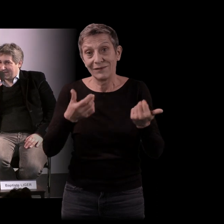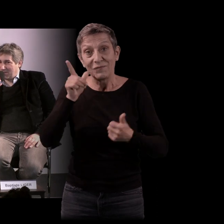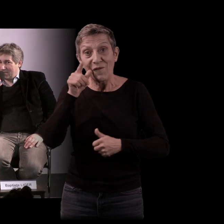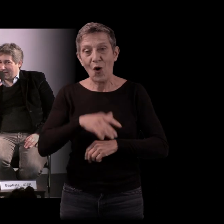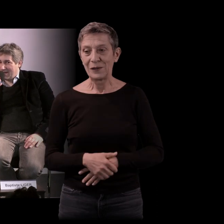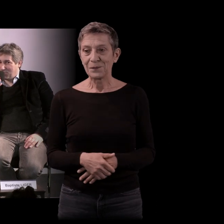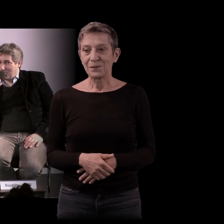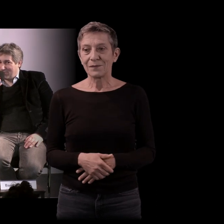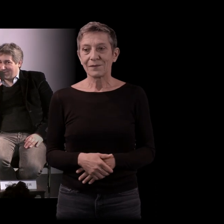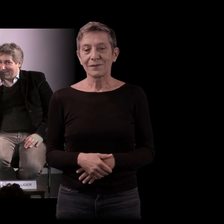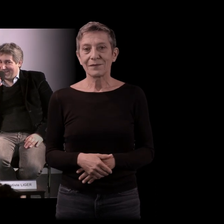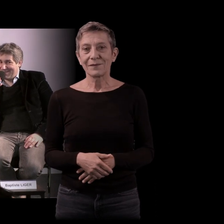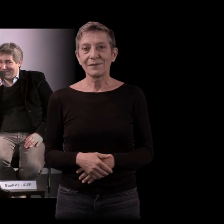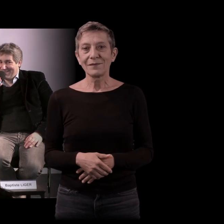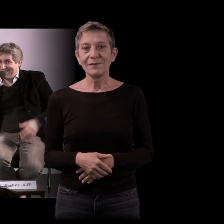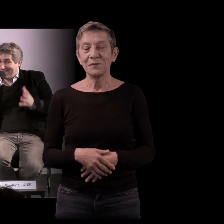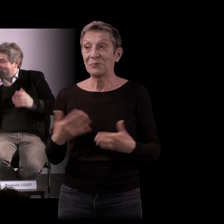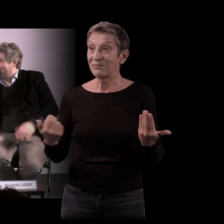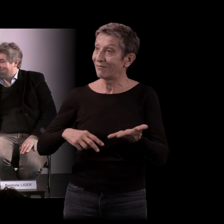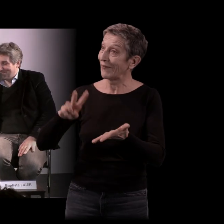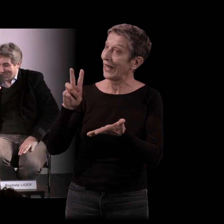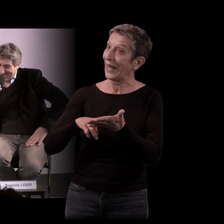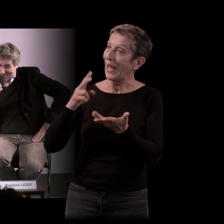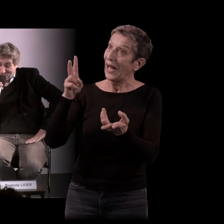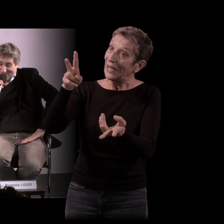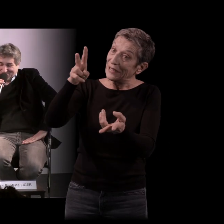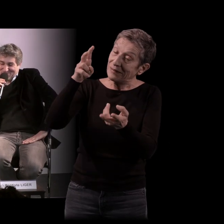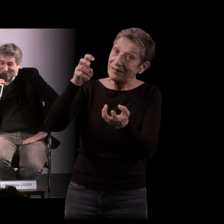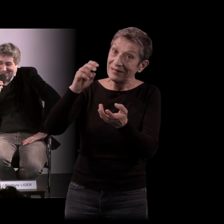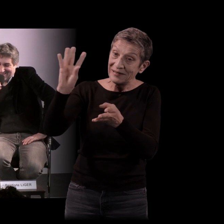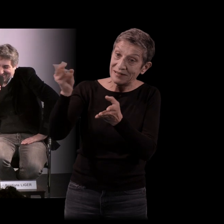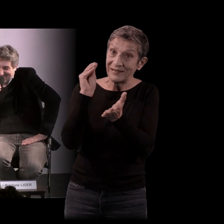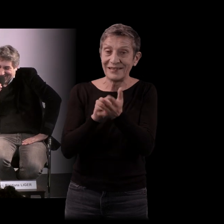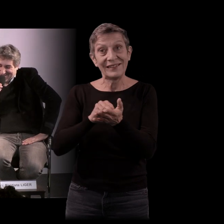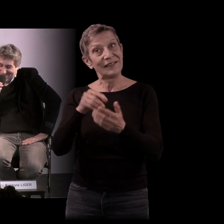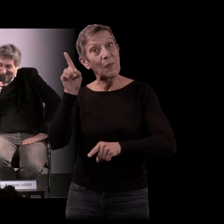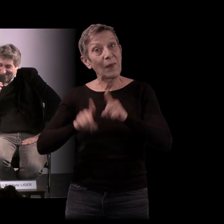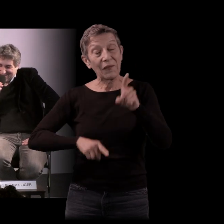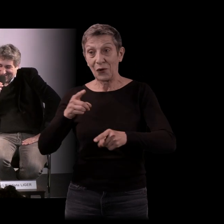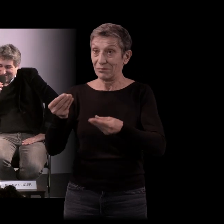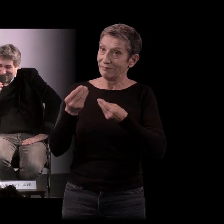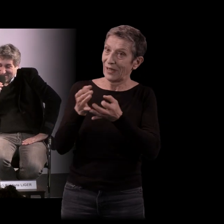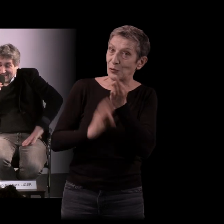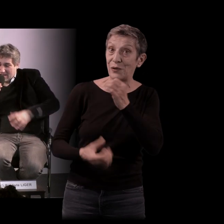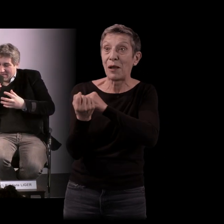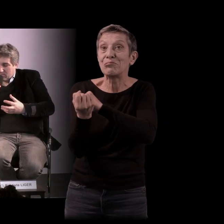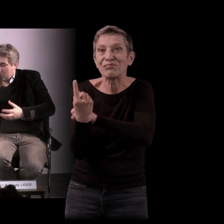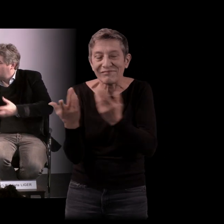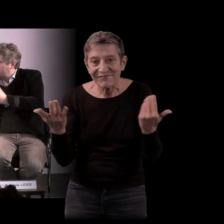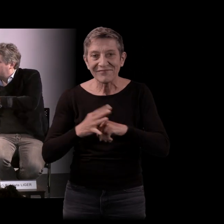Capter le réel prend parfois des destinations un peu inattendues d'une certaine manière. Mais lorsque vous avez